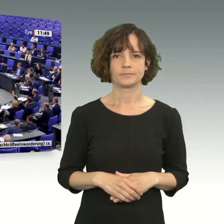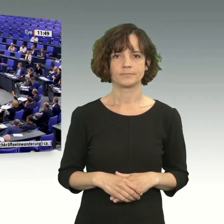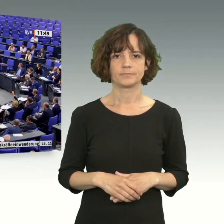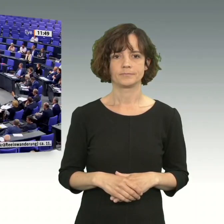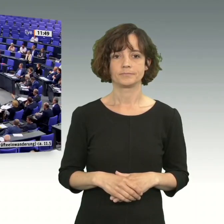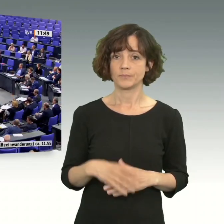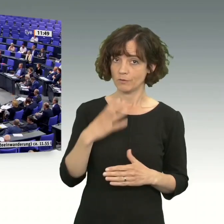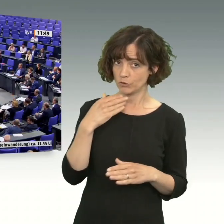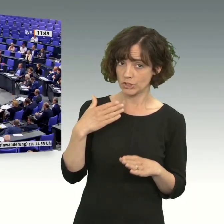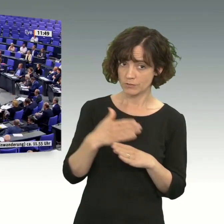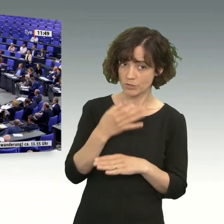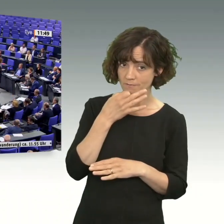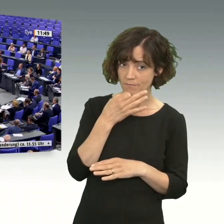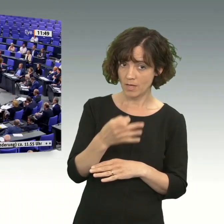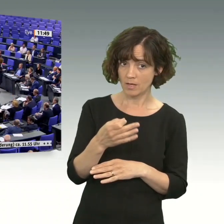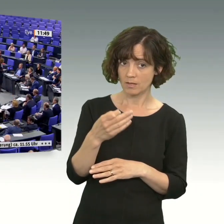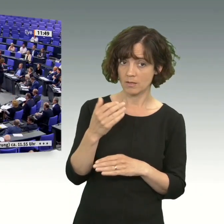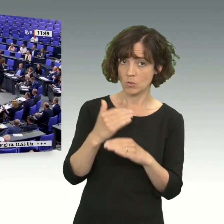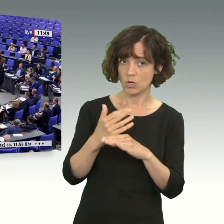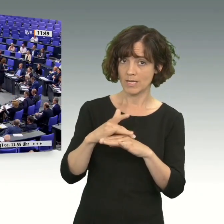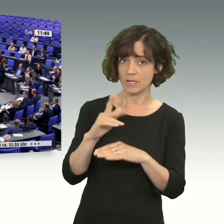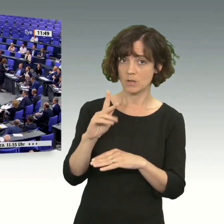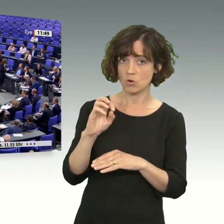Möchten Sie eine Zwischenfrage zulassen, der Kollegin Klöckner?